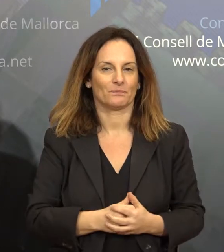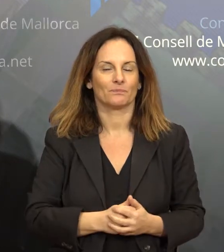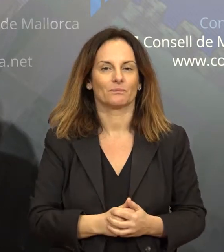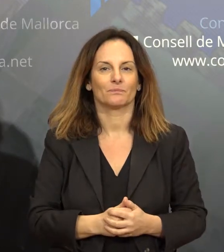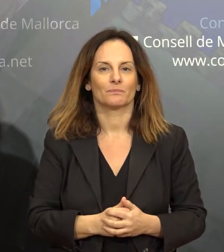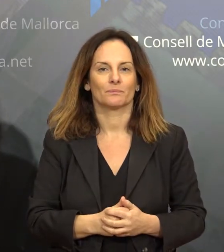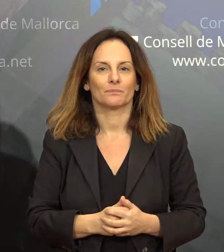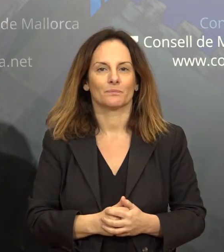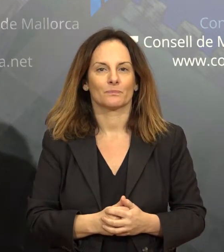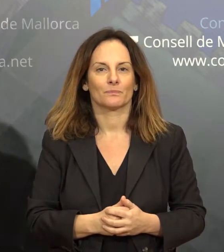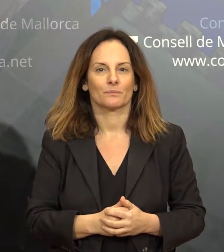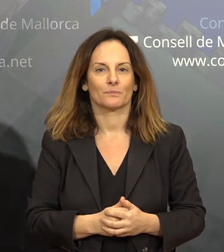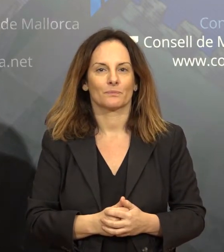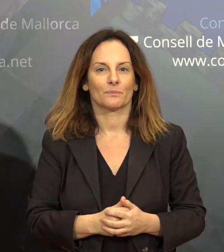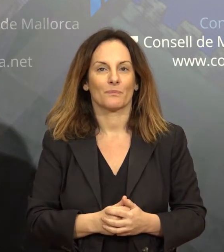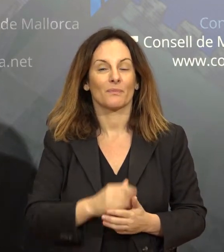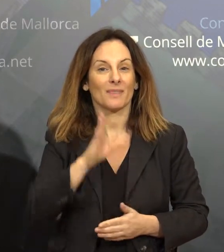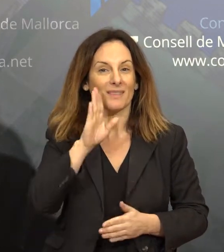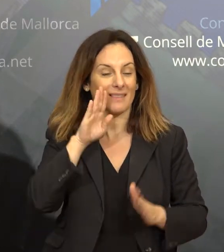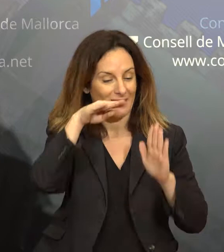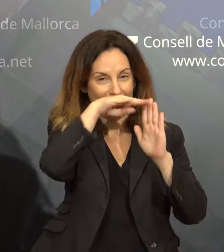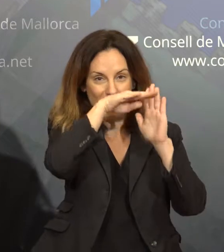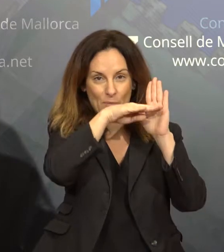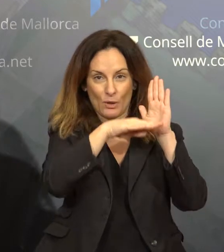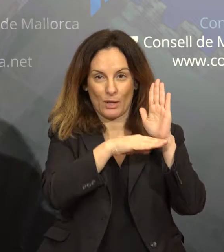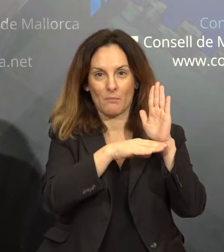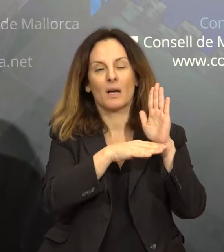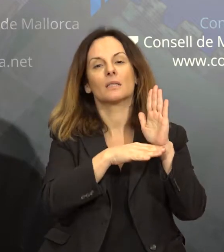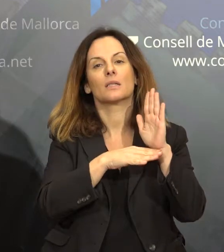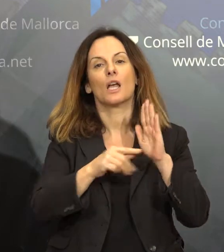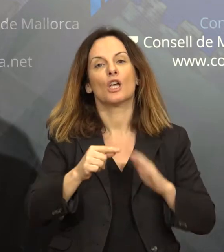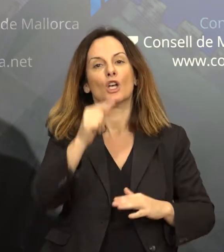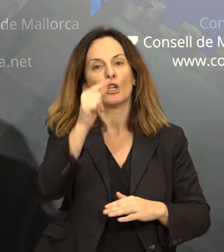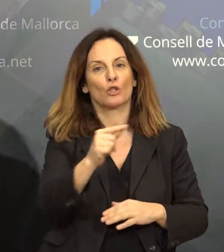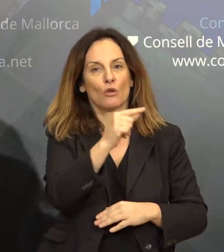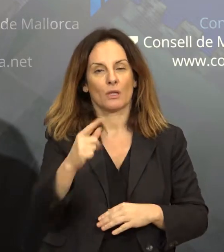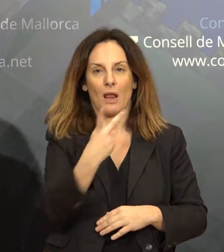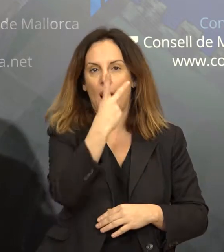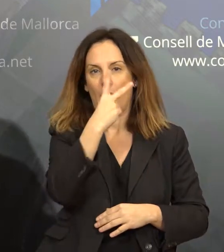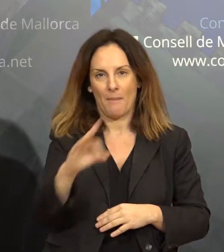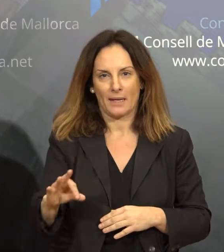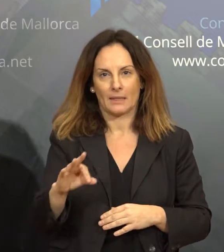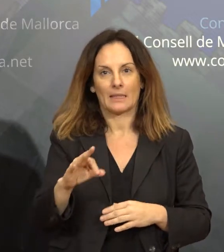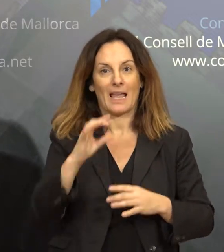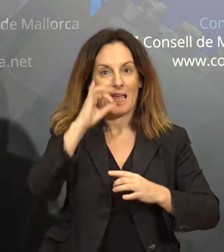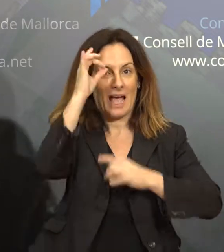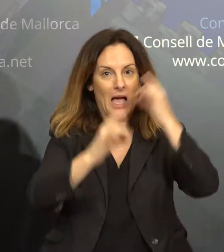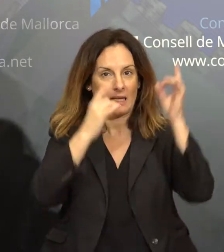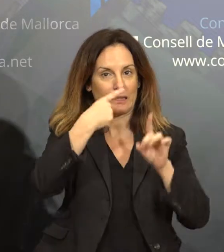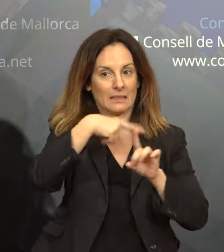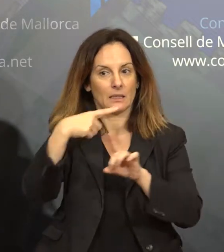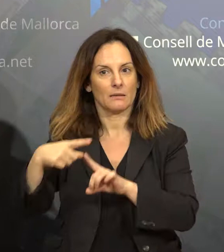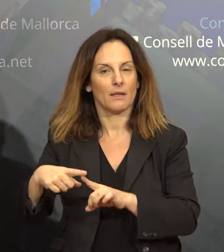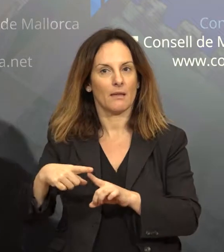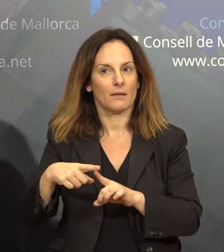en basmarc d'aquests actes es realitzaran una vintena d'activitats molt descentralitzades, això és una de les característiques